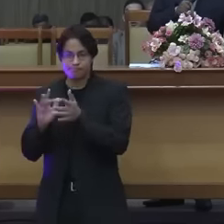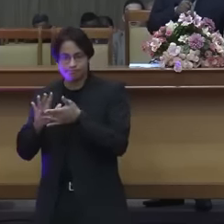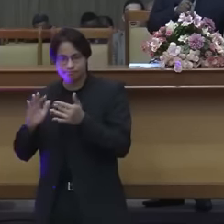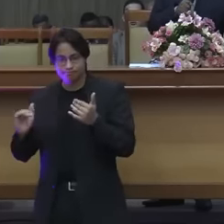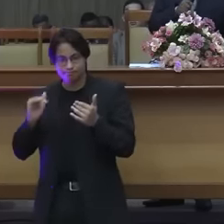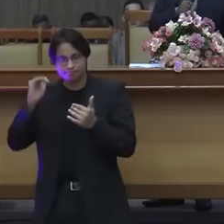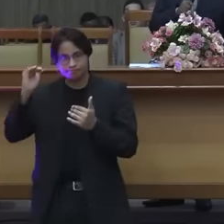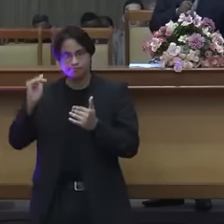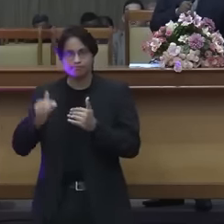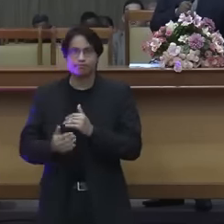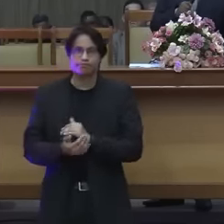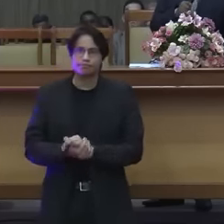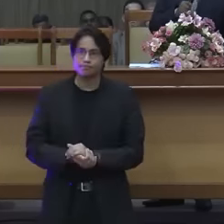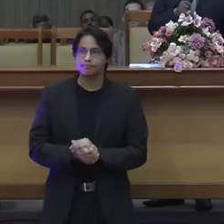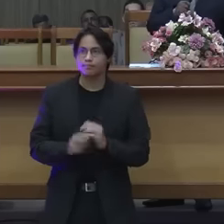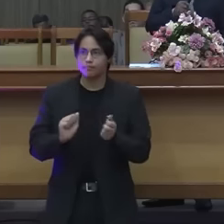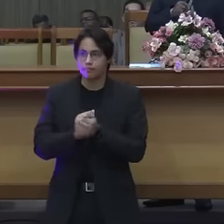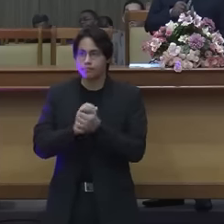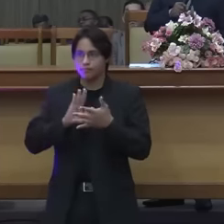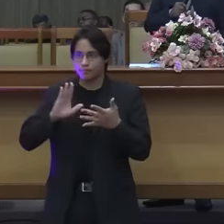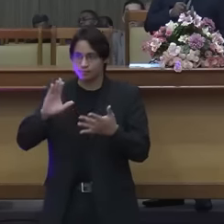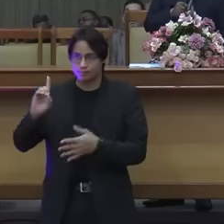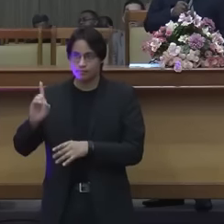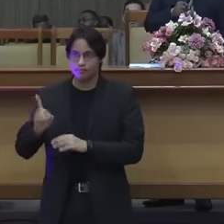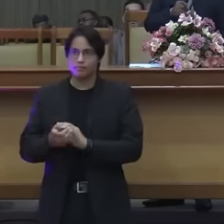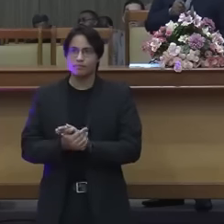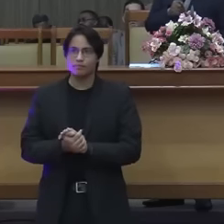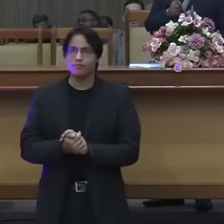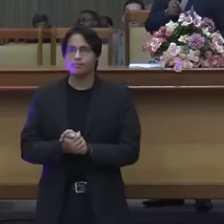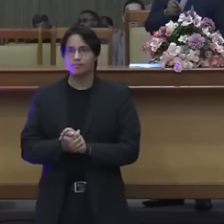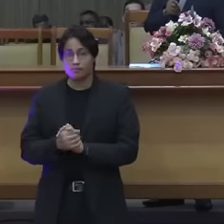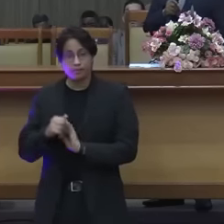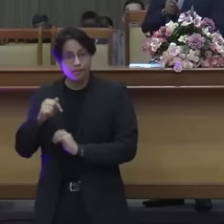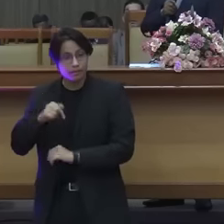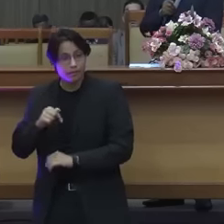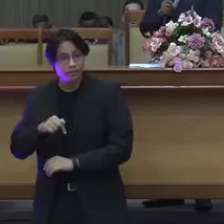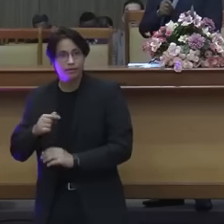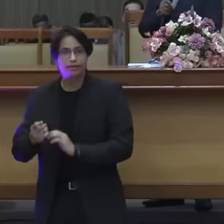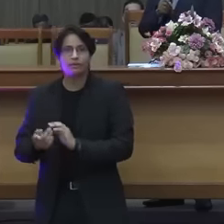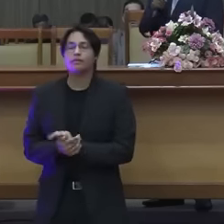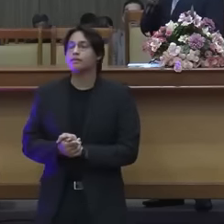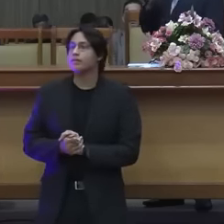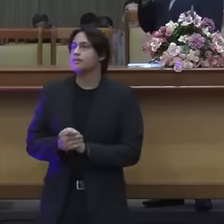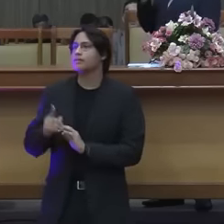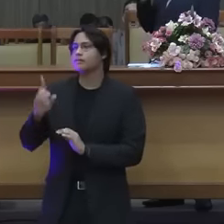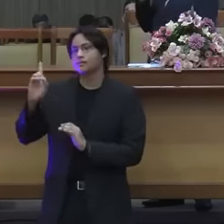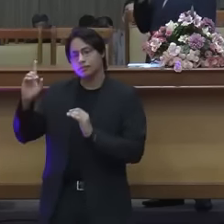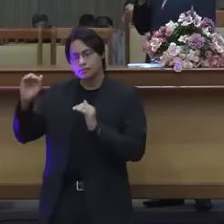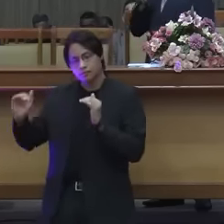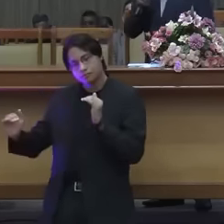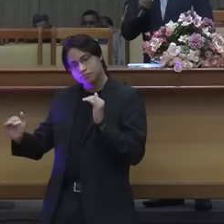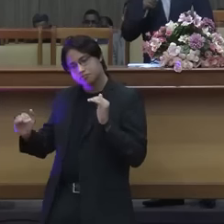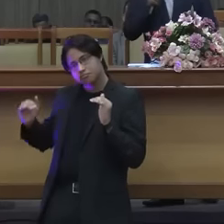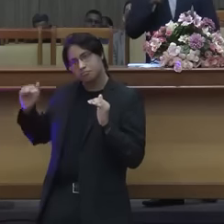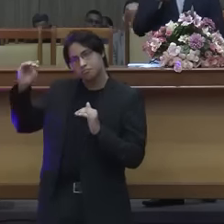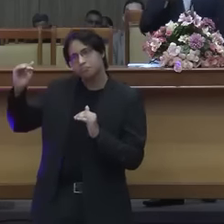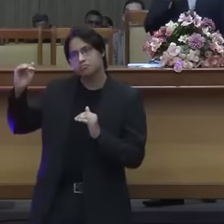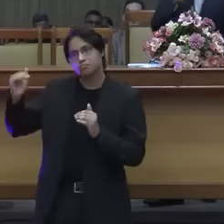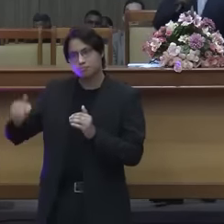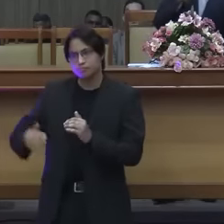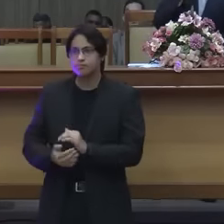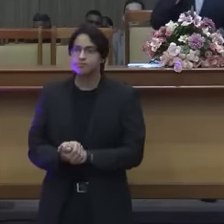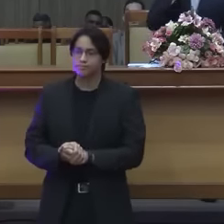templo, glória a Deus, aqui está quem é maior do que o templo,